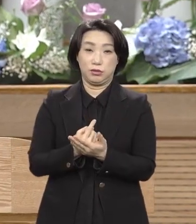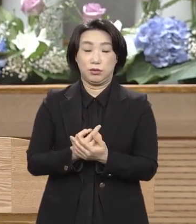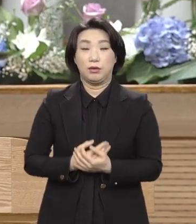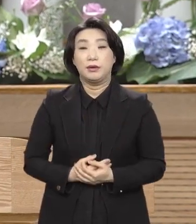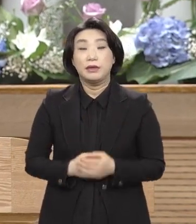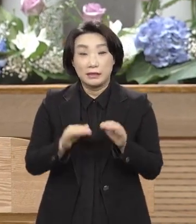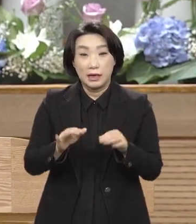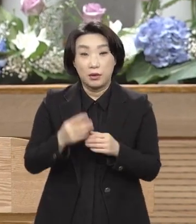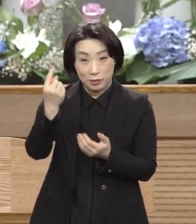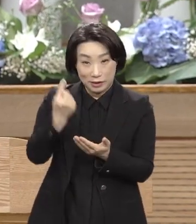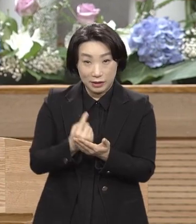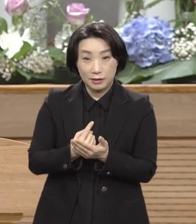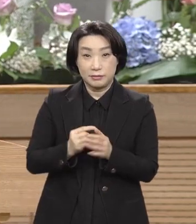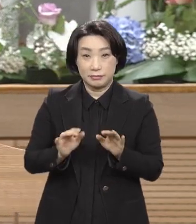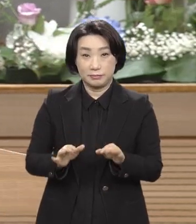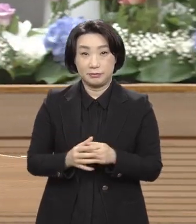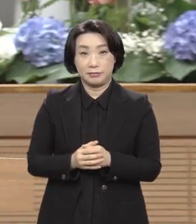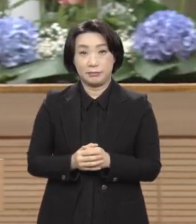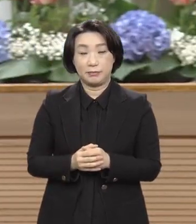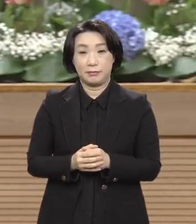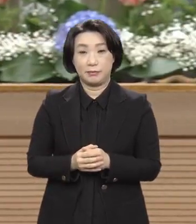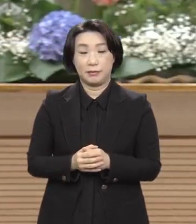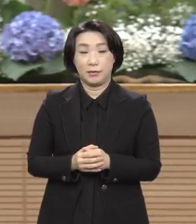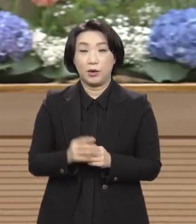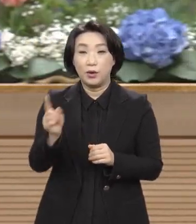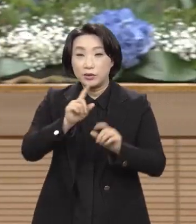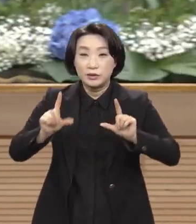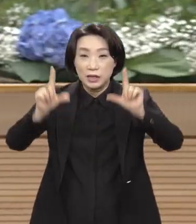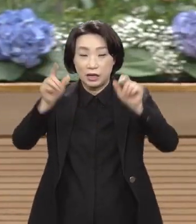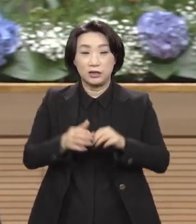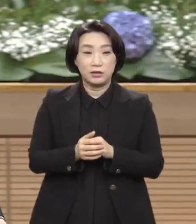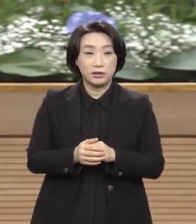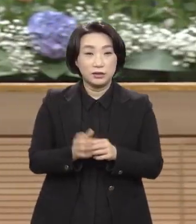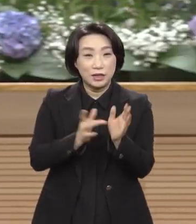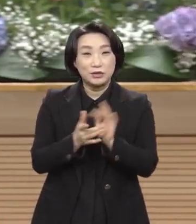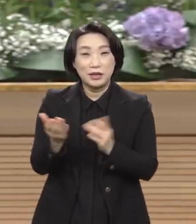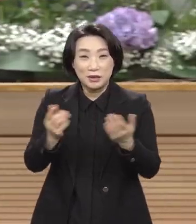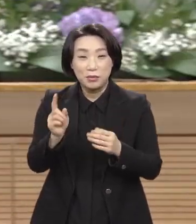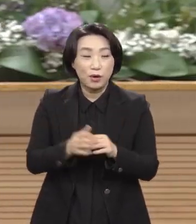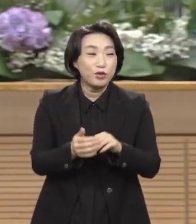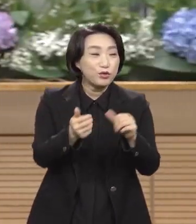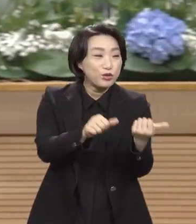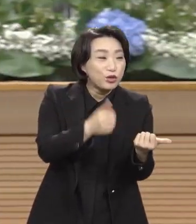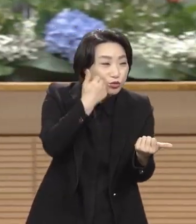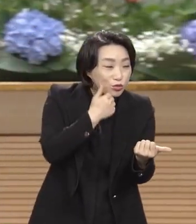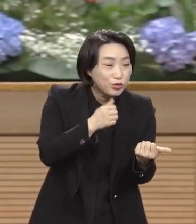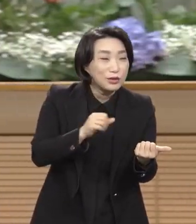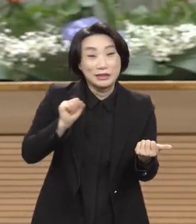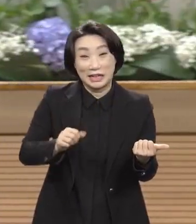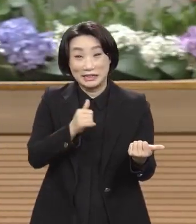오셔서 어느 날 죽은 자도 산자처럼 불러내야